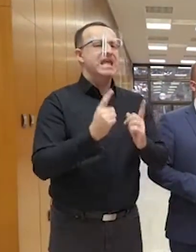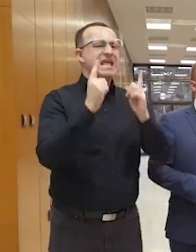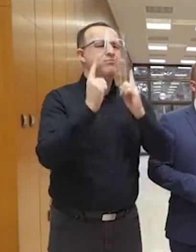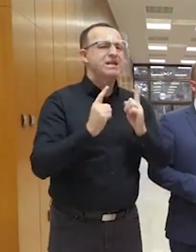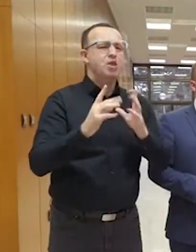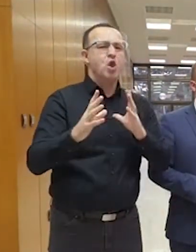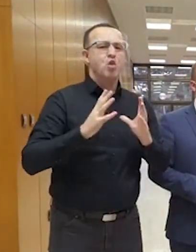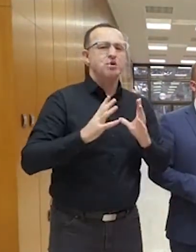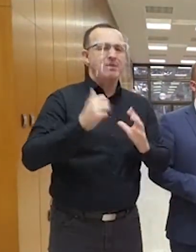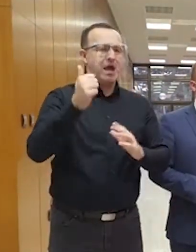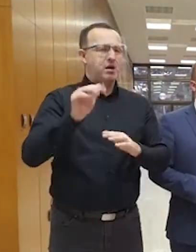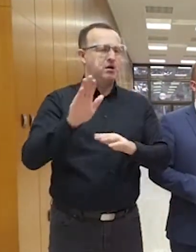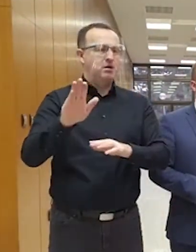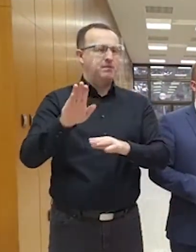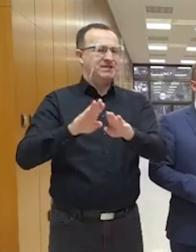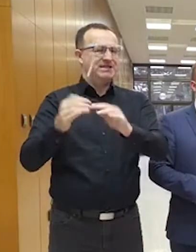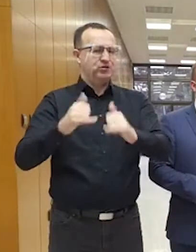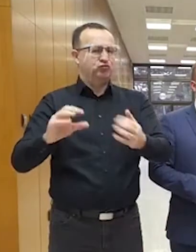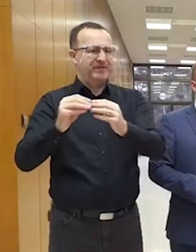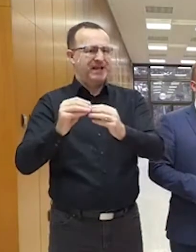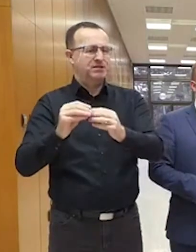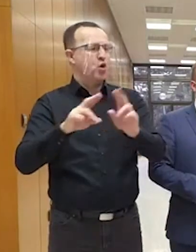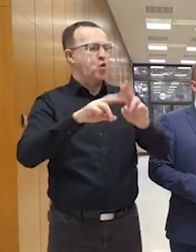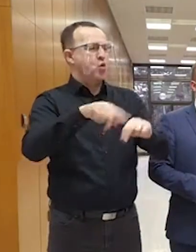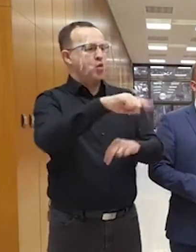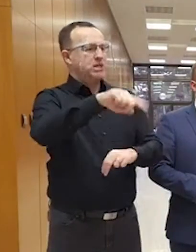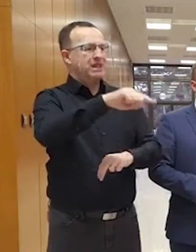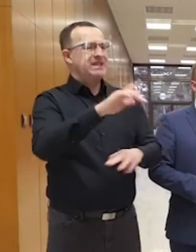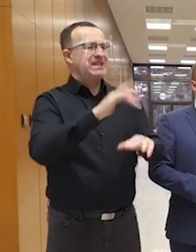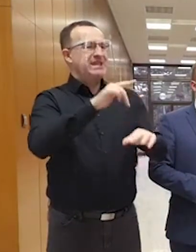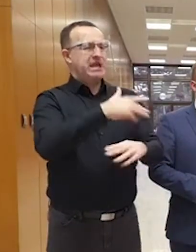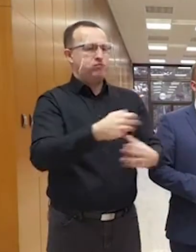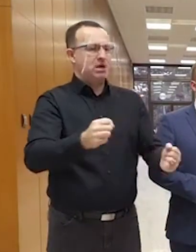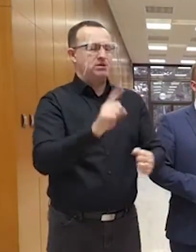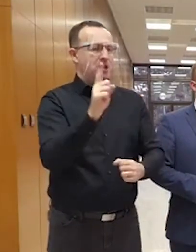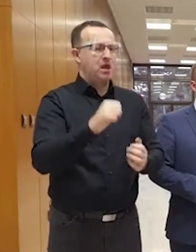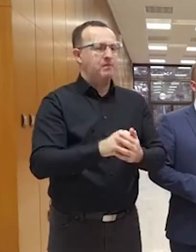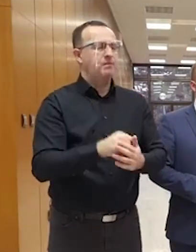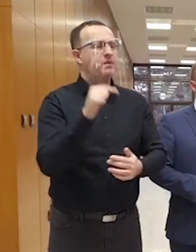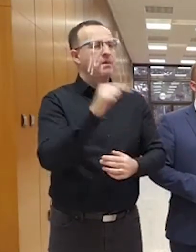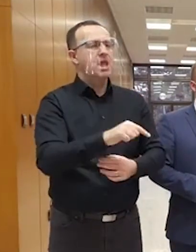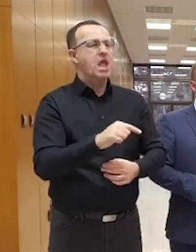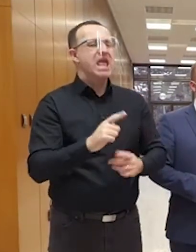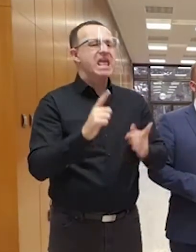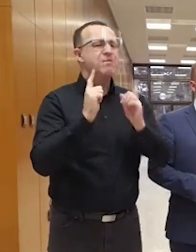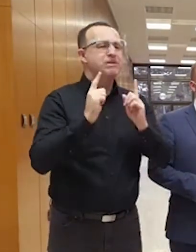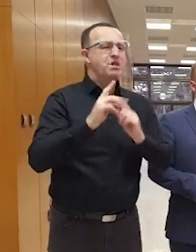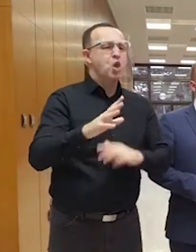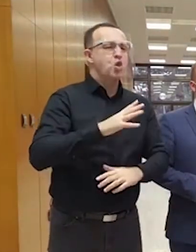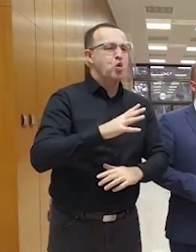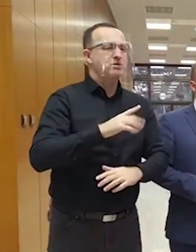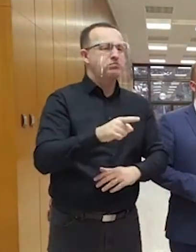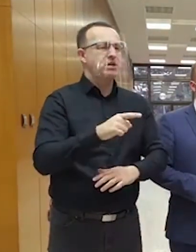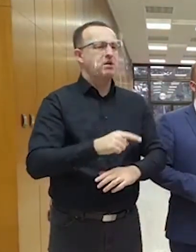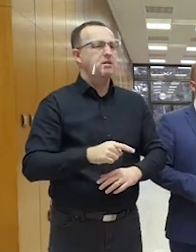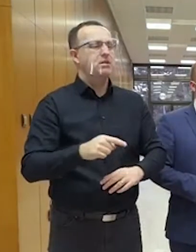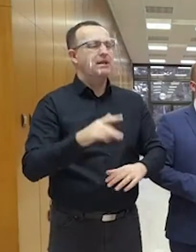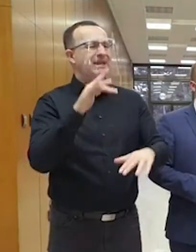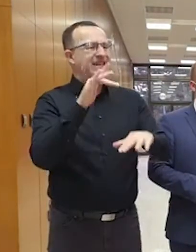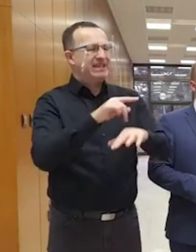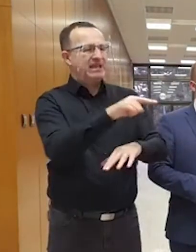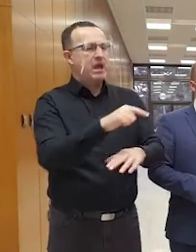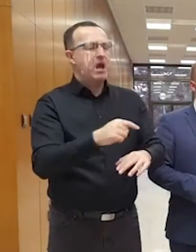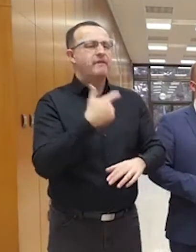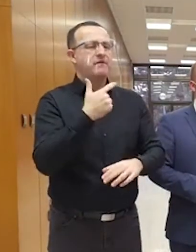rezort. Rezort diplomácie a nikto ostatného sa toho netýka. Podstata tých hybridných hrozier sa v podstate týka